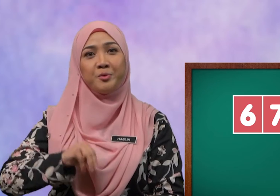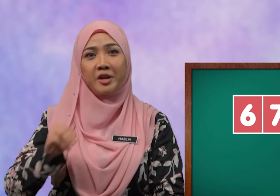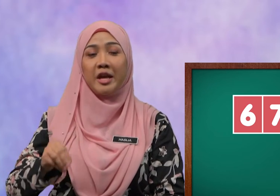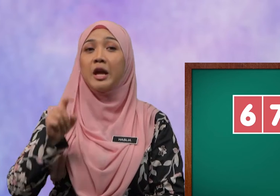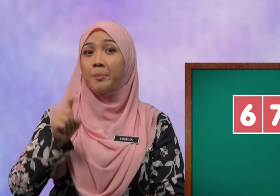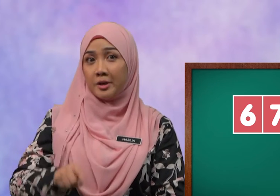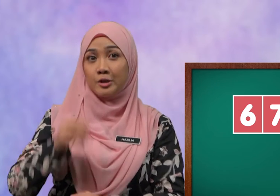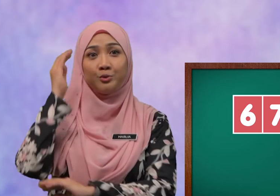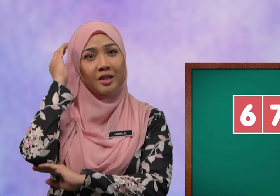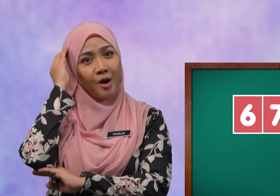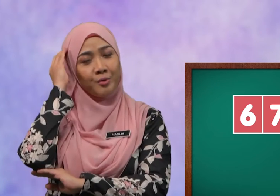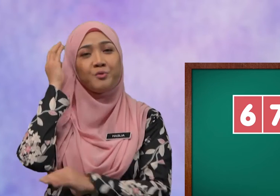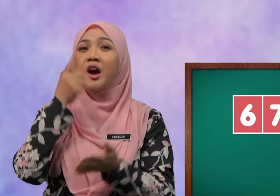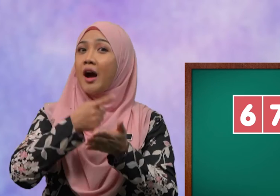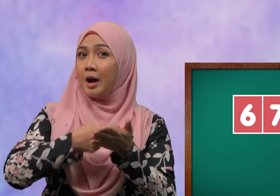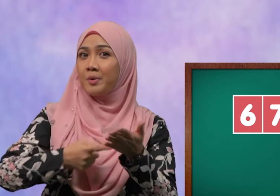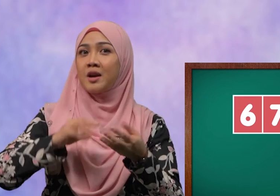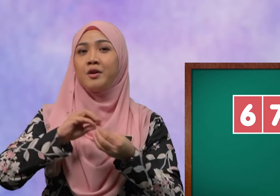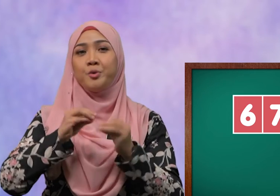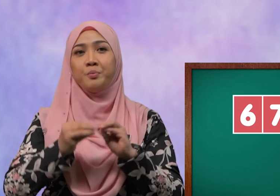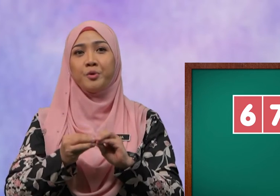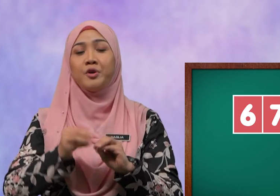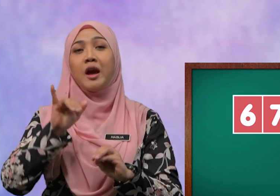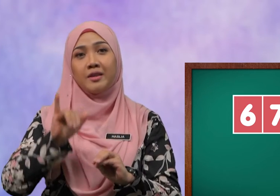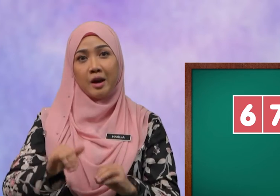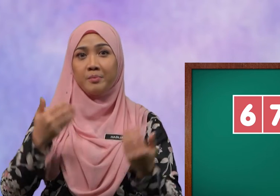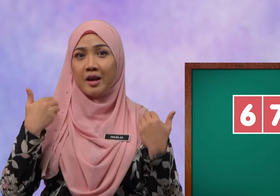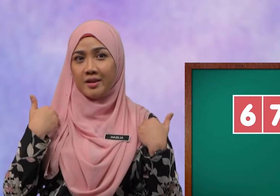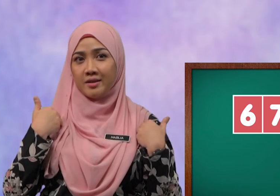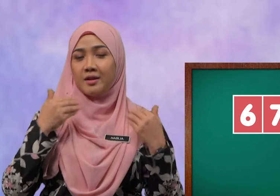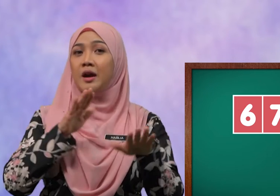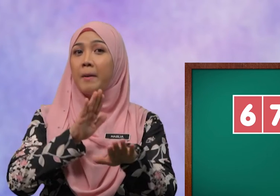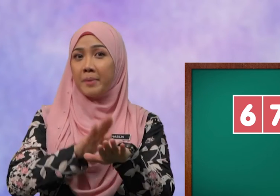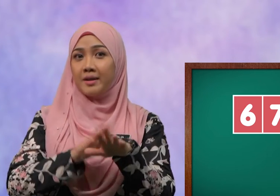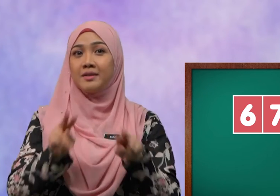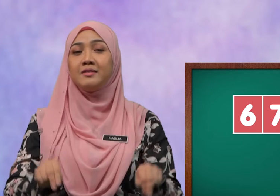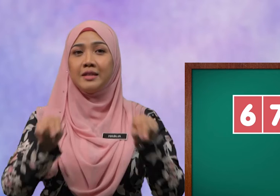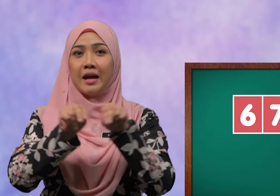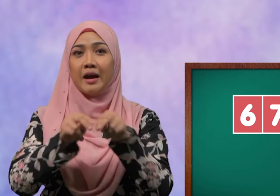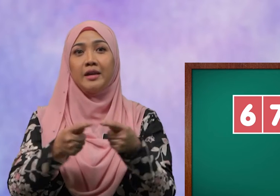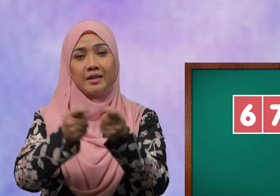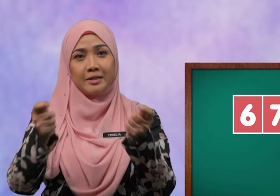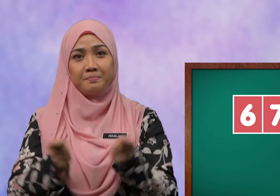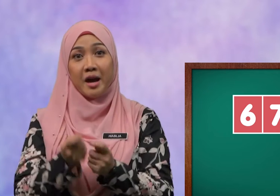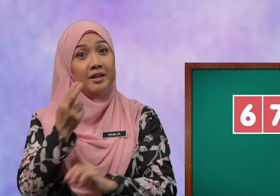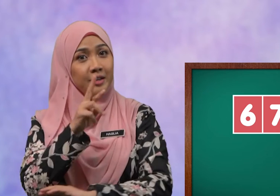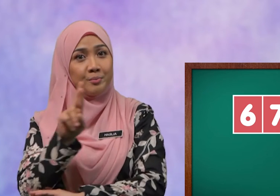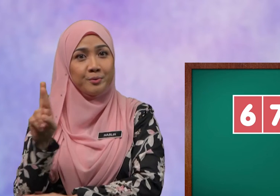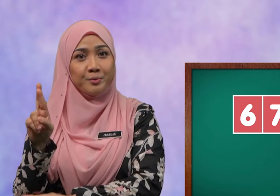-murid perlu tahu Apakah nombor yang berada pada nilai tempat ribu?